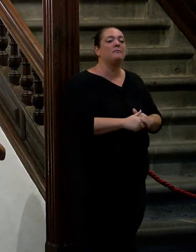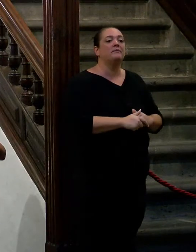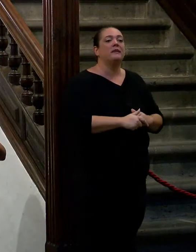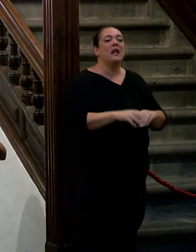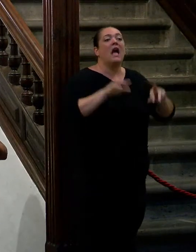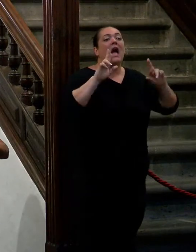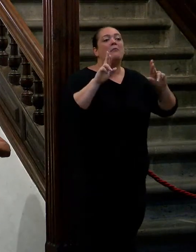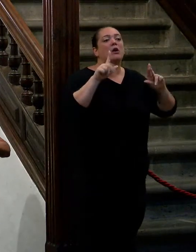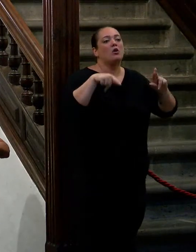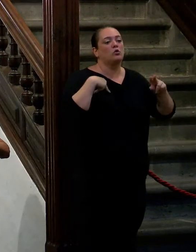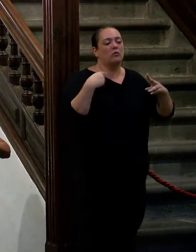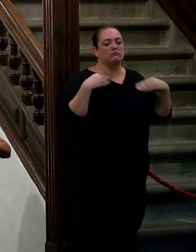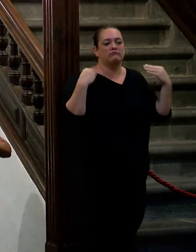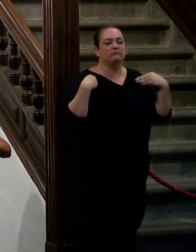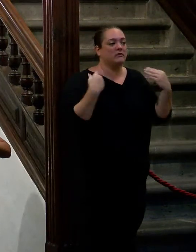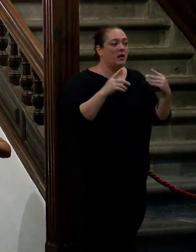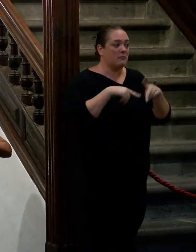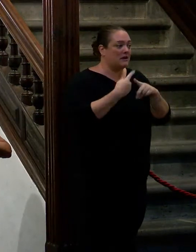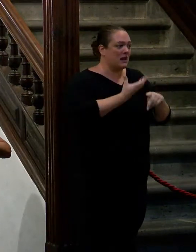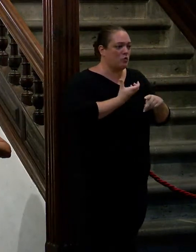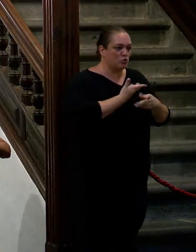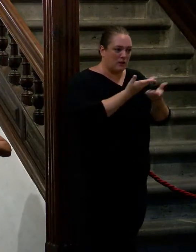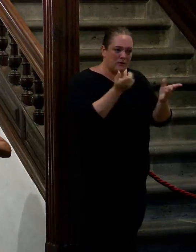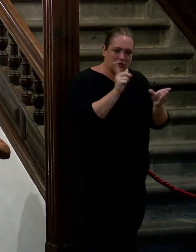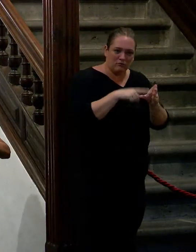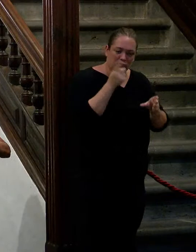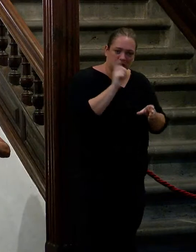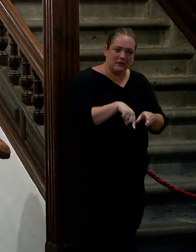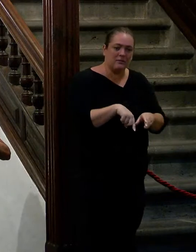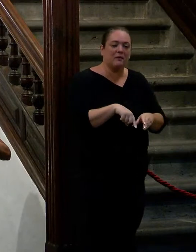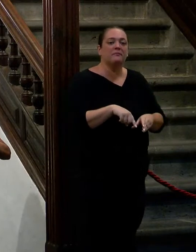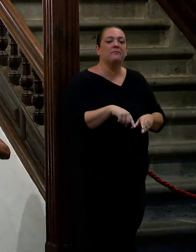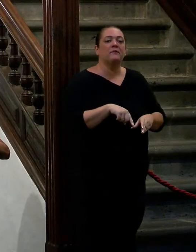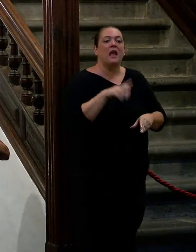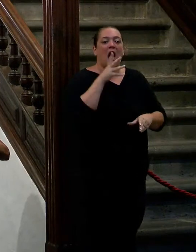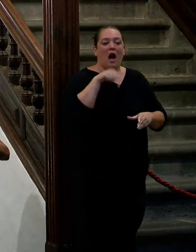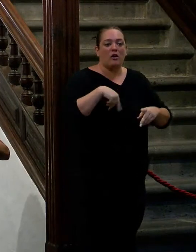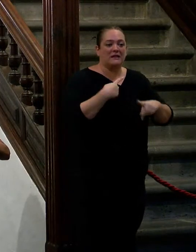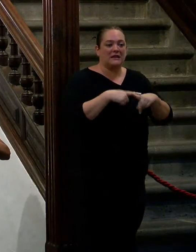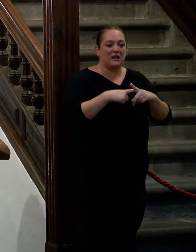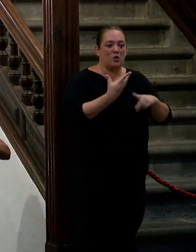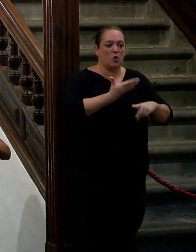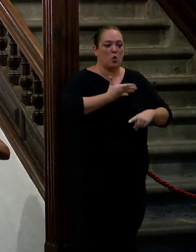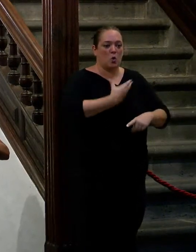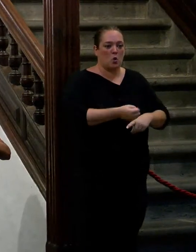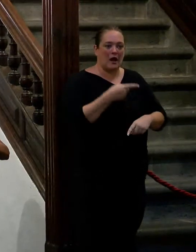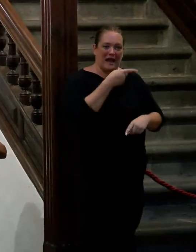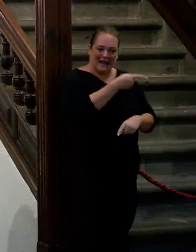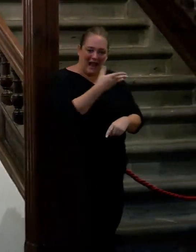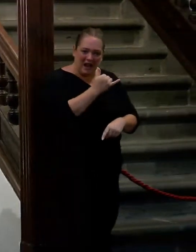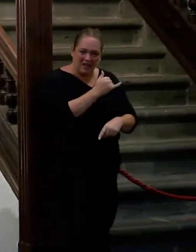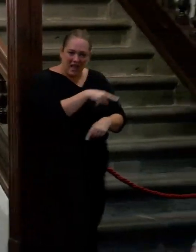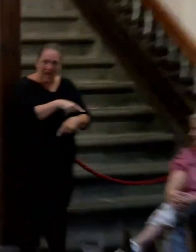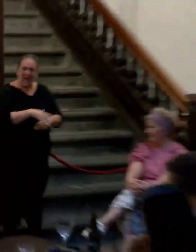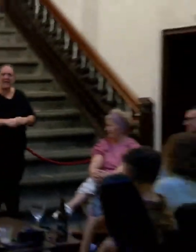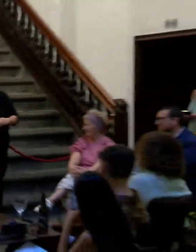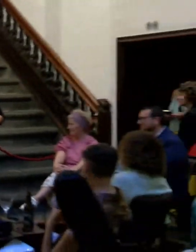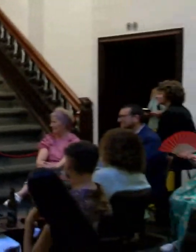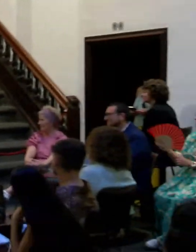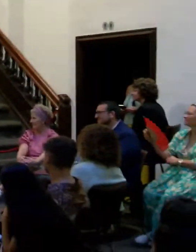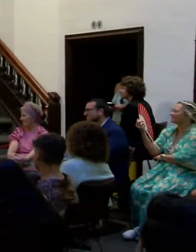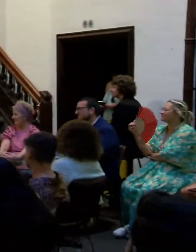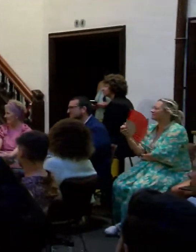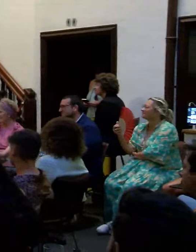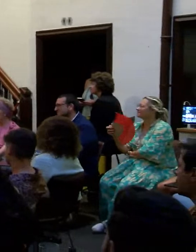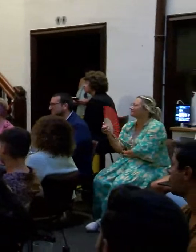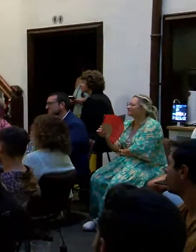lo hayas pasado bueno y de todos los ayuntamientos que se involucran estamos ahora en Santa Cruz está aquí su alcalde que se involucran en este festival